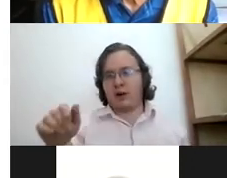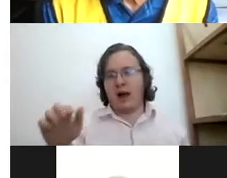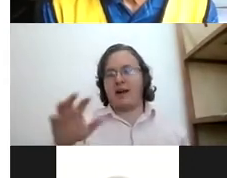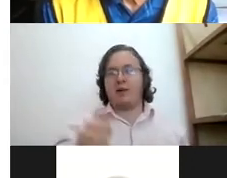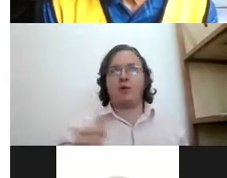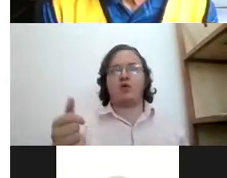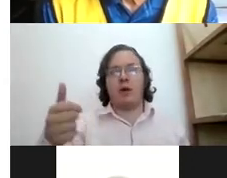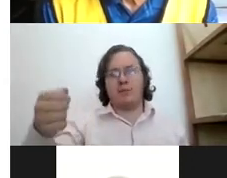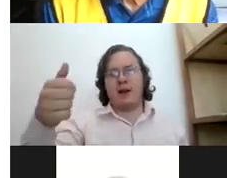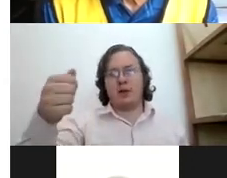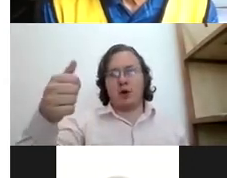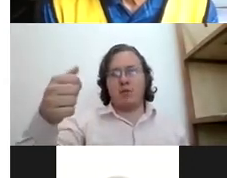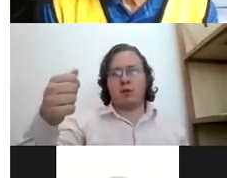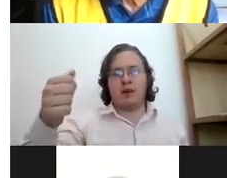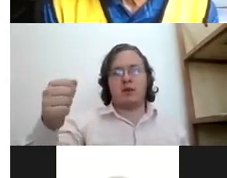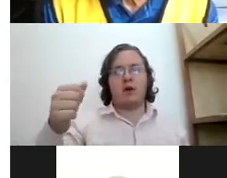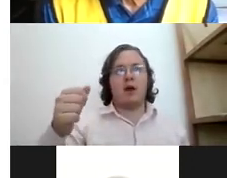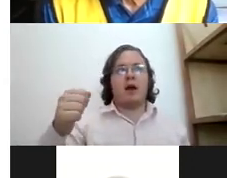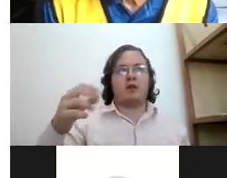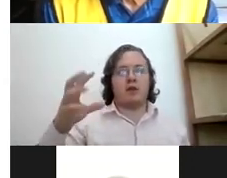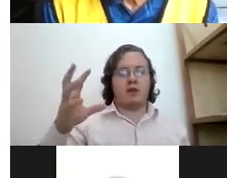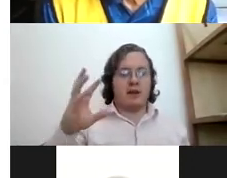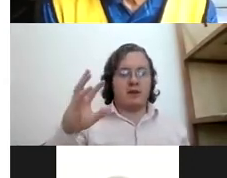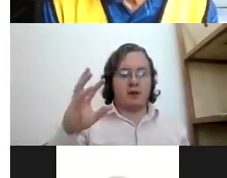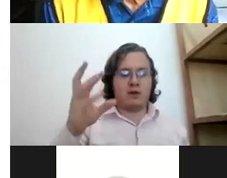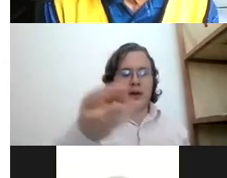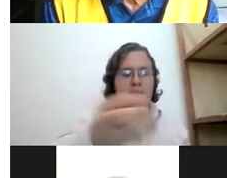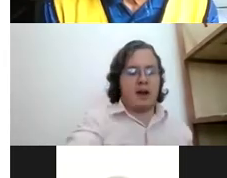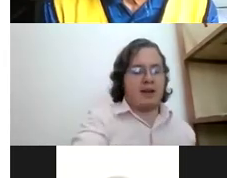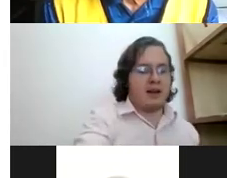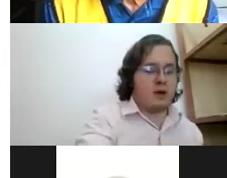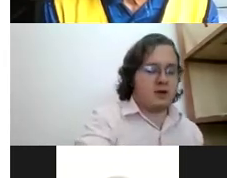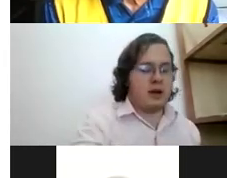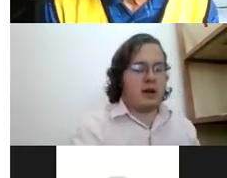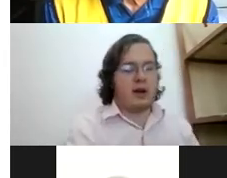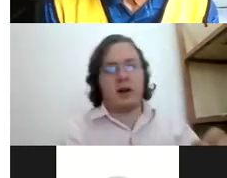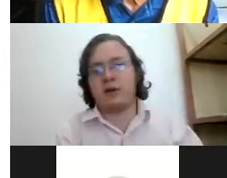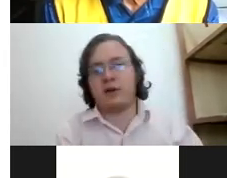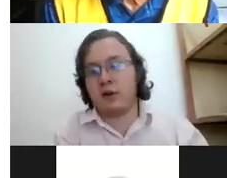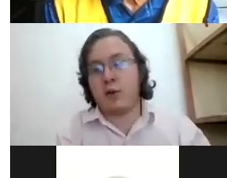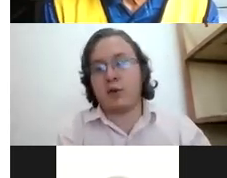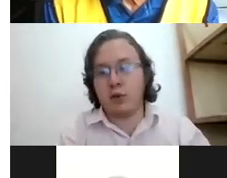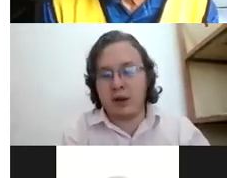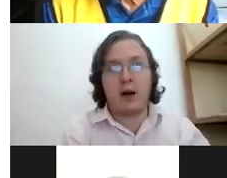de que ah sí lo escucho le vas picando creo que un botoncito entonces esos son los que te apoyan a hacer los los apoyos de